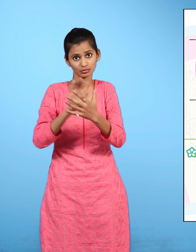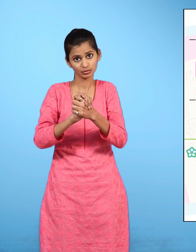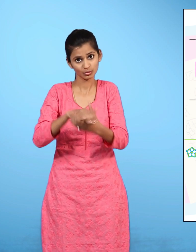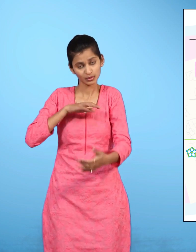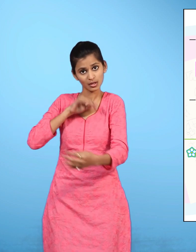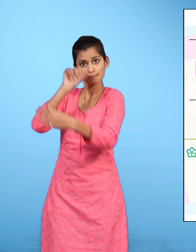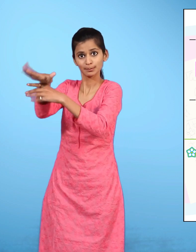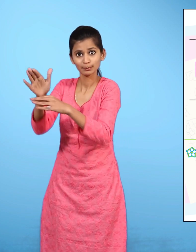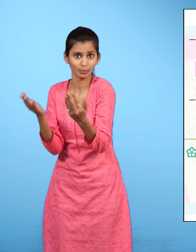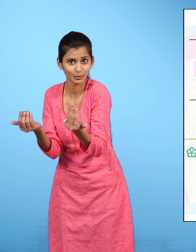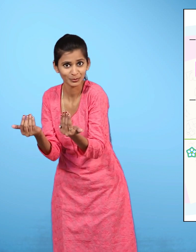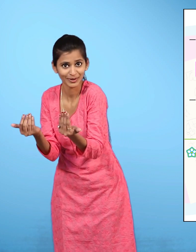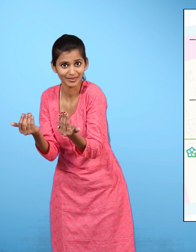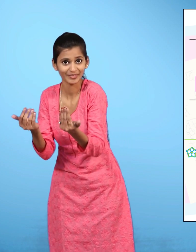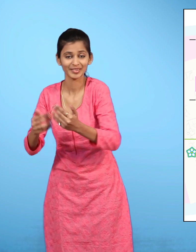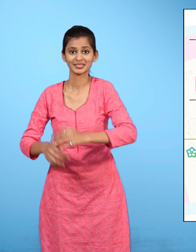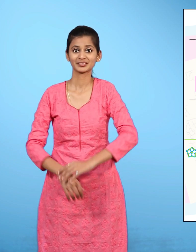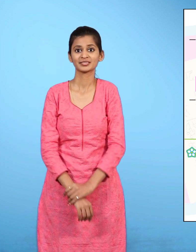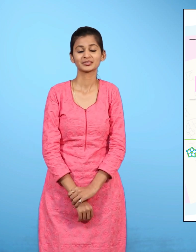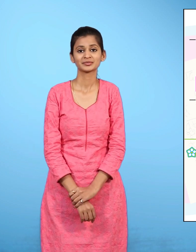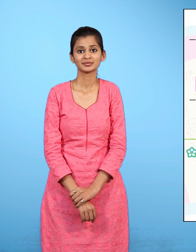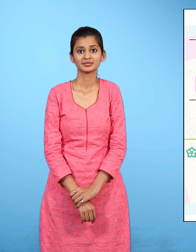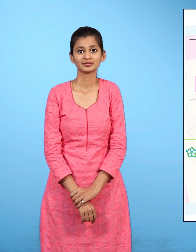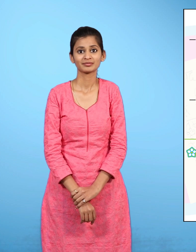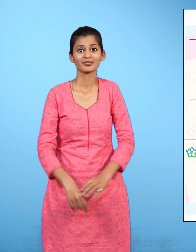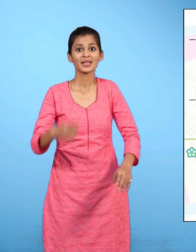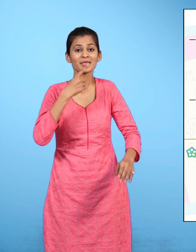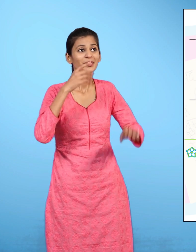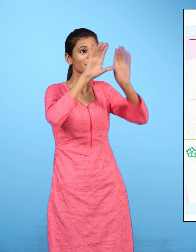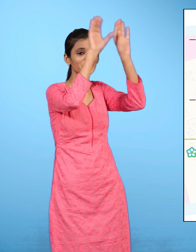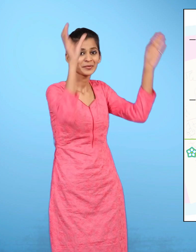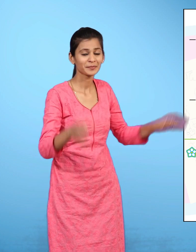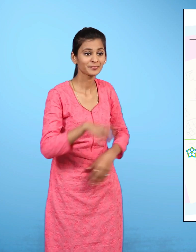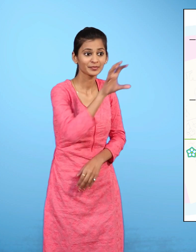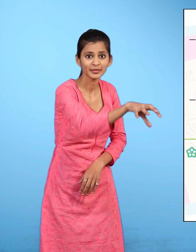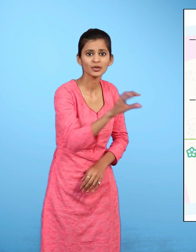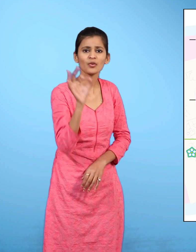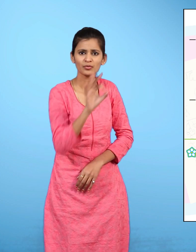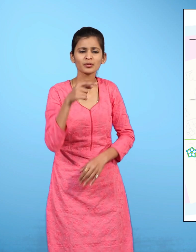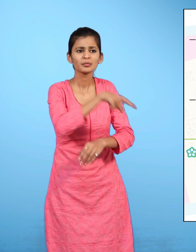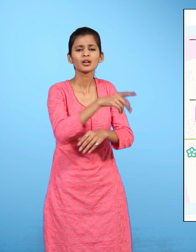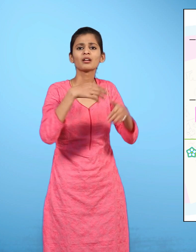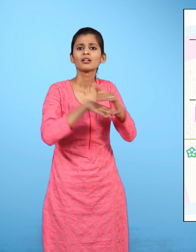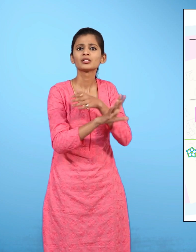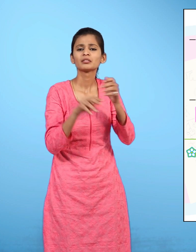अपने दोस्ट को संदेश भेज सकते हो? डाक घर में अन्ने क्या-क्या काम होते हैं?